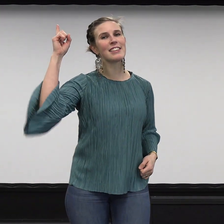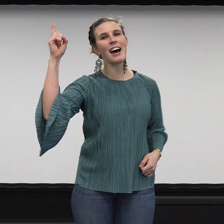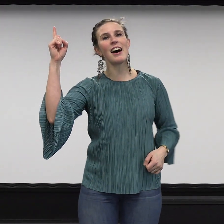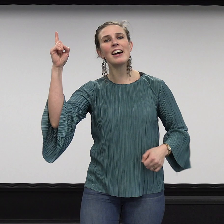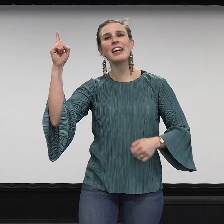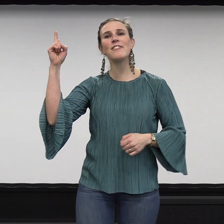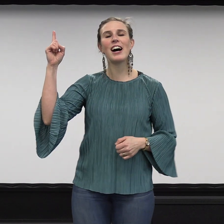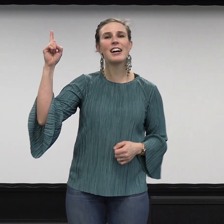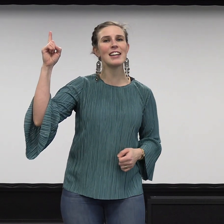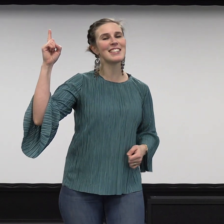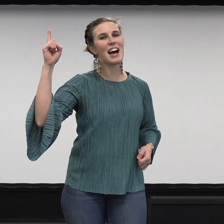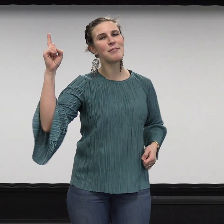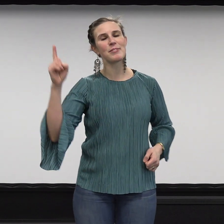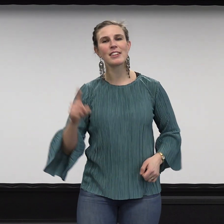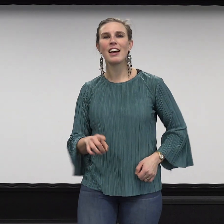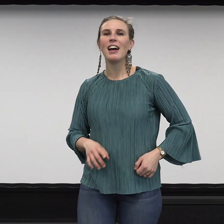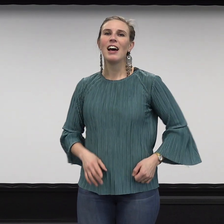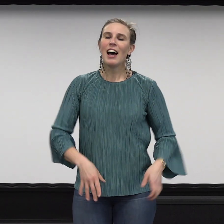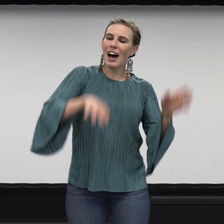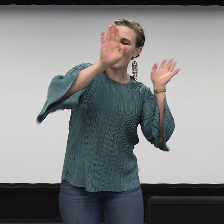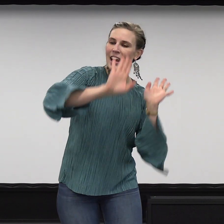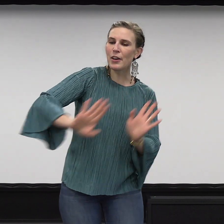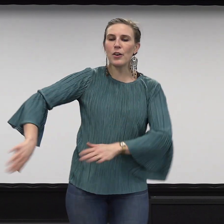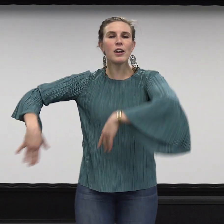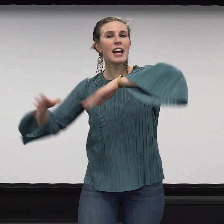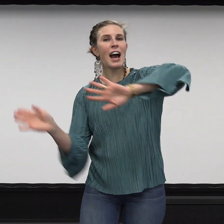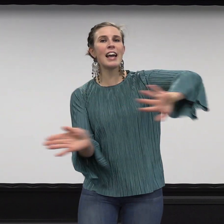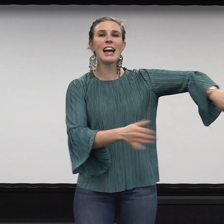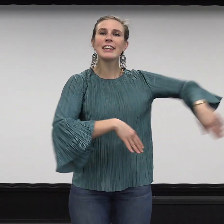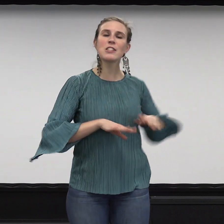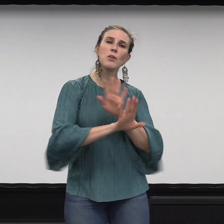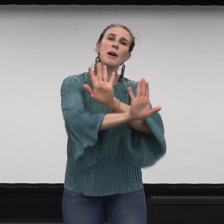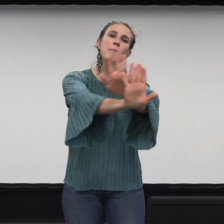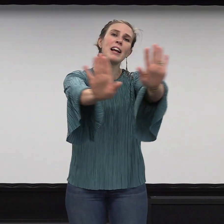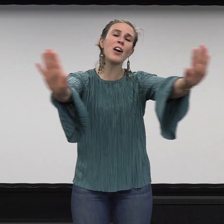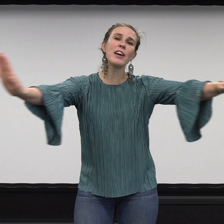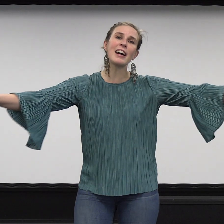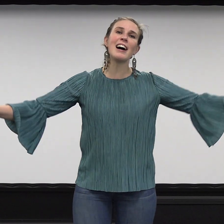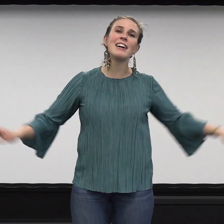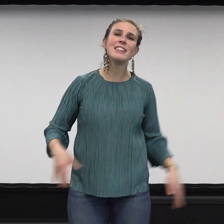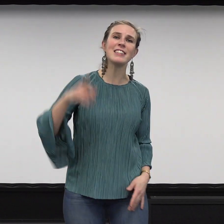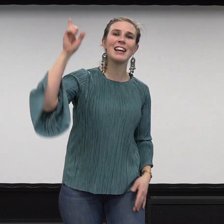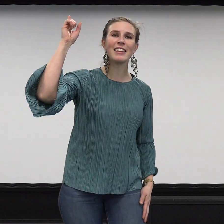taivaan isä, hän ei hylkää, ei jätä sua milloinkaan. Sillä